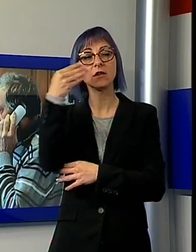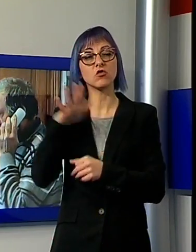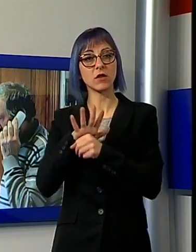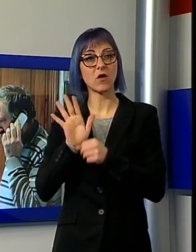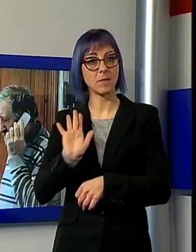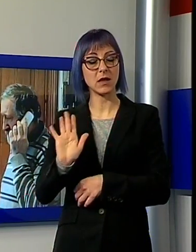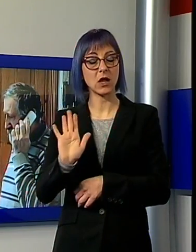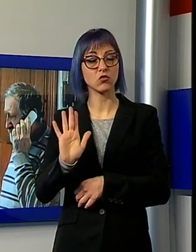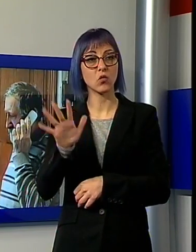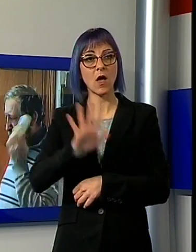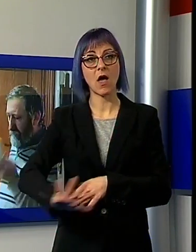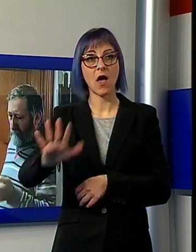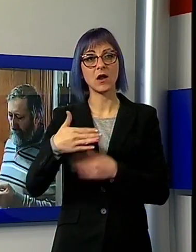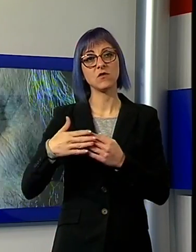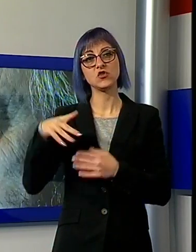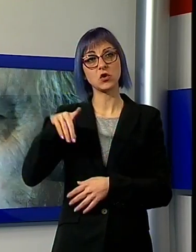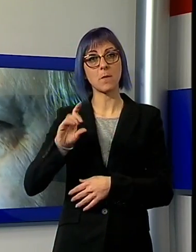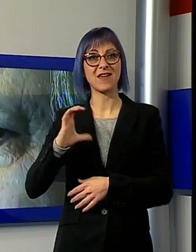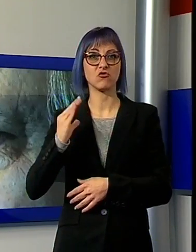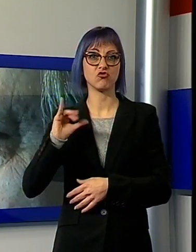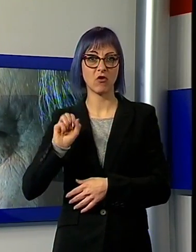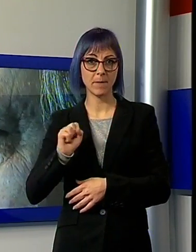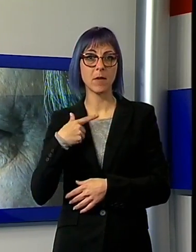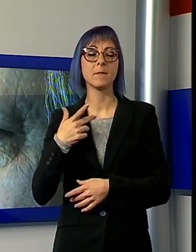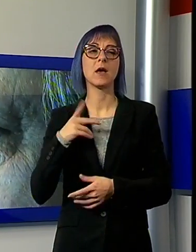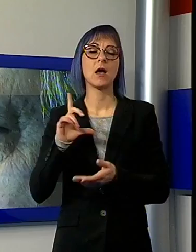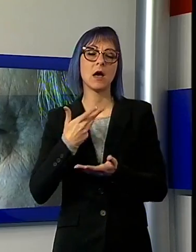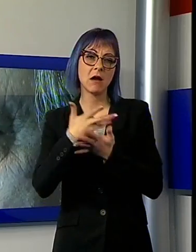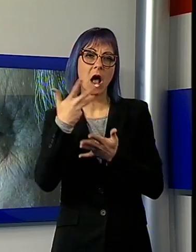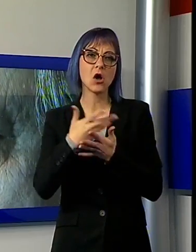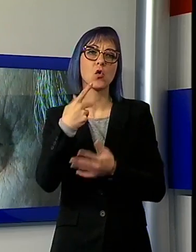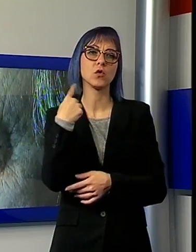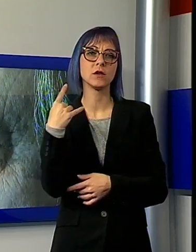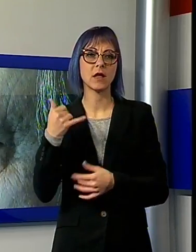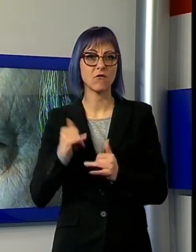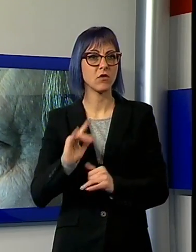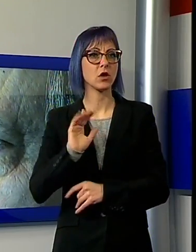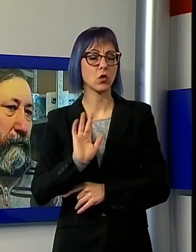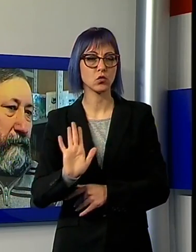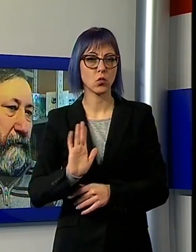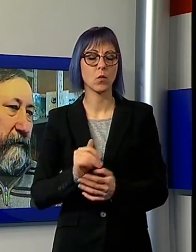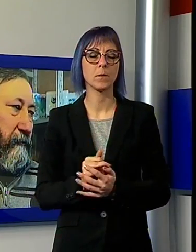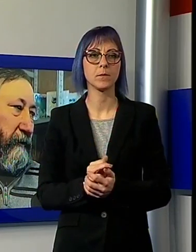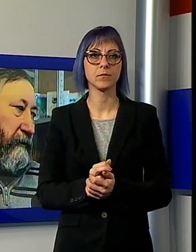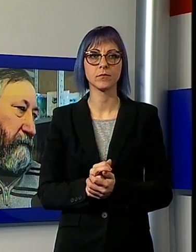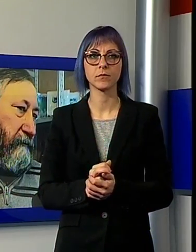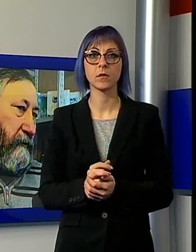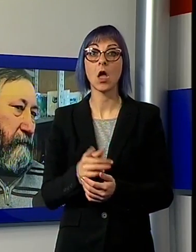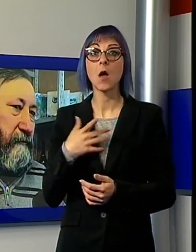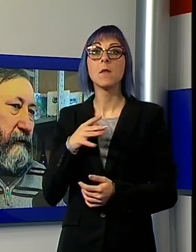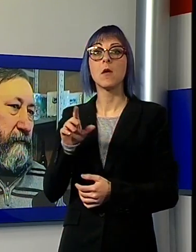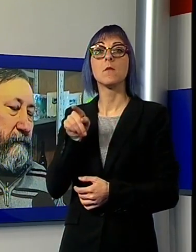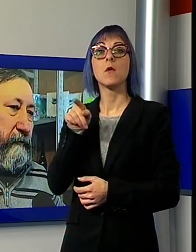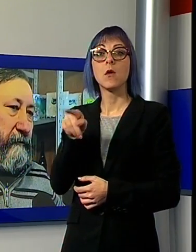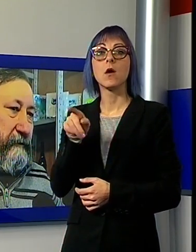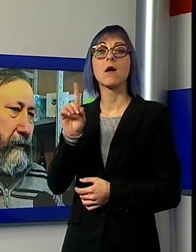telefono continua a suonare, trova il tempo per parlare con orgoglio di suo figlio. Crede in un mondo migliore, questo l'ha